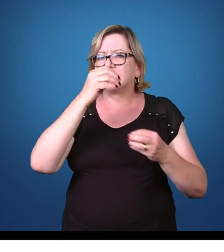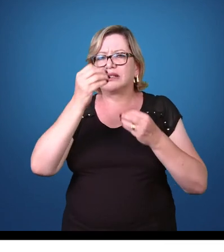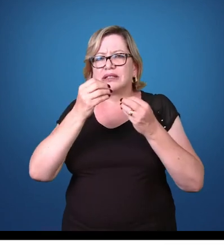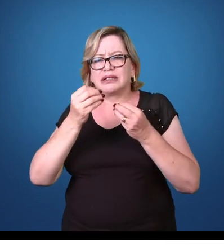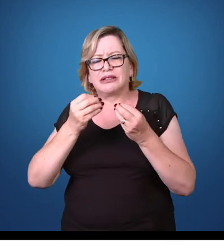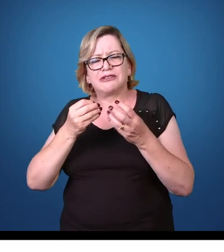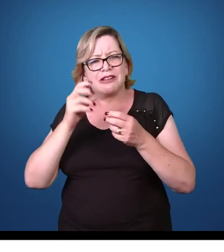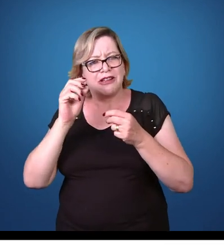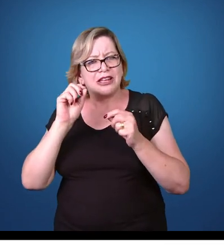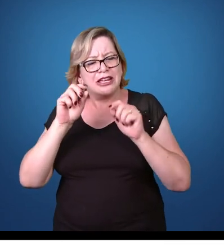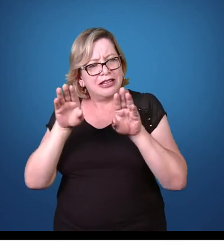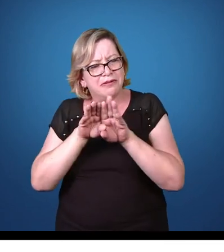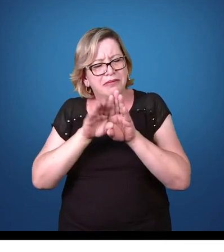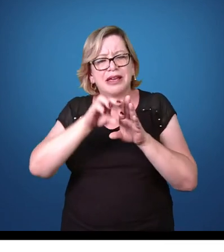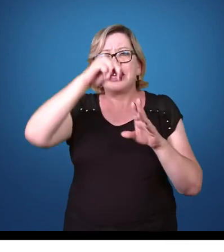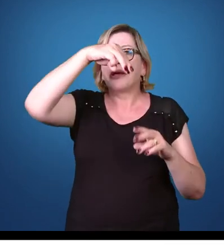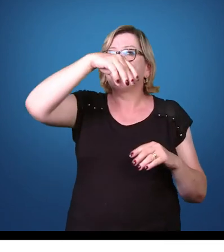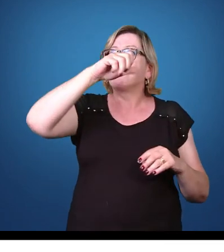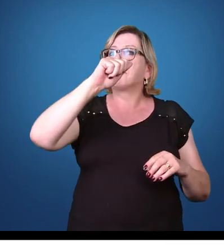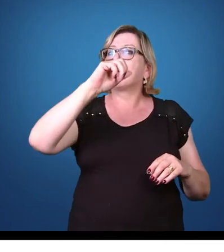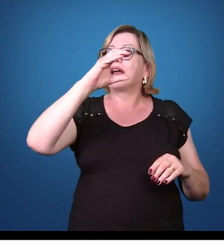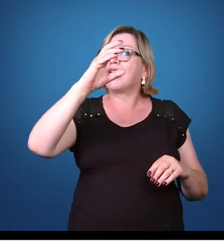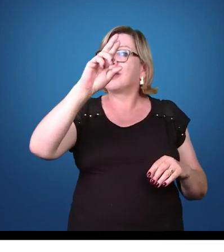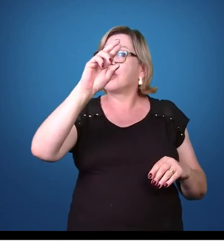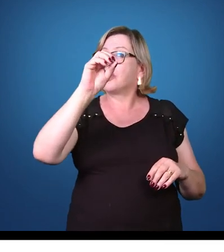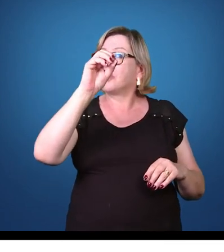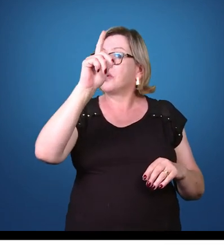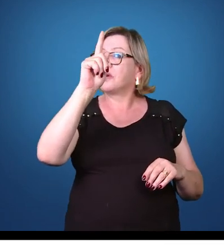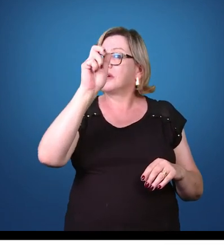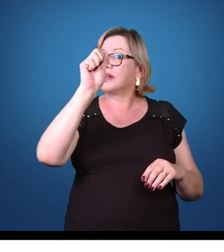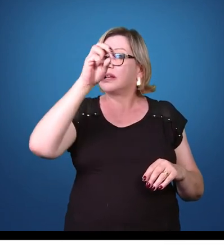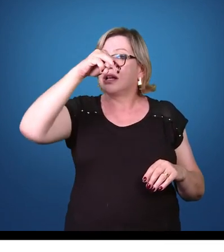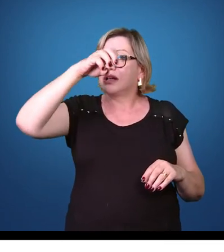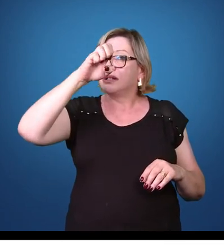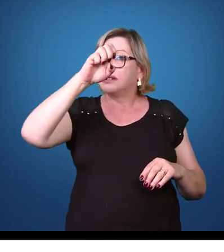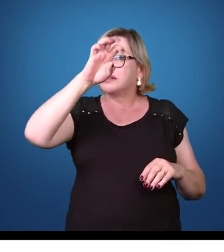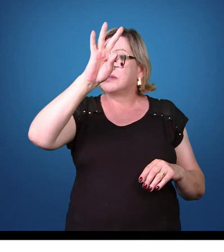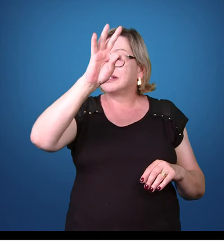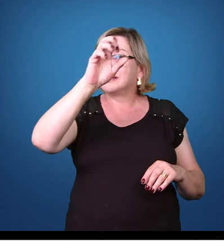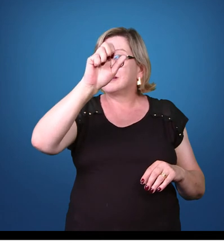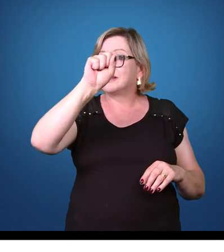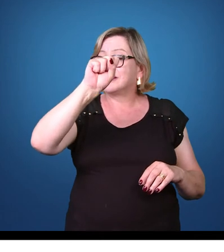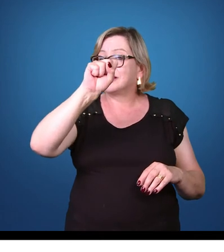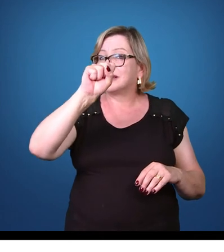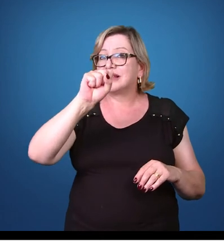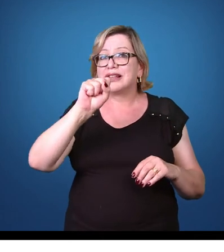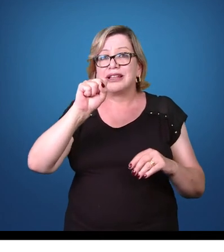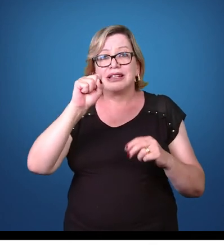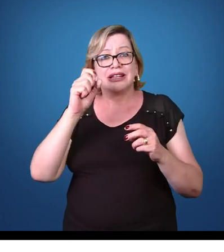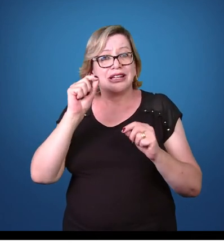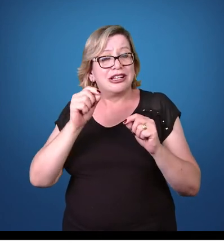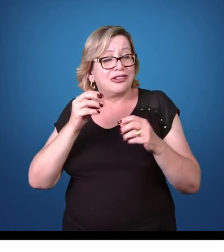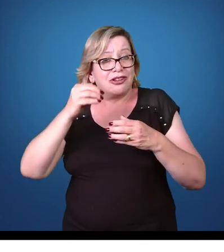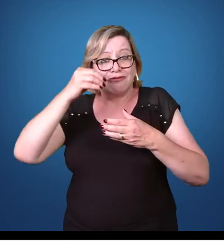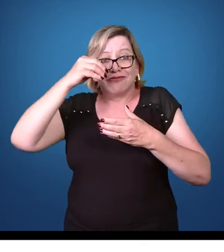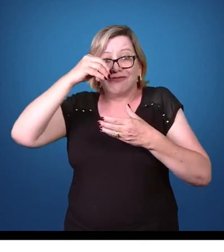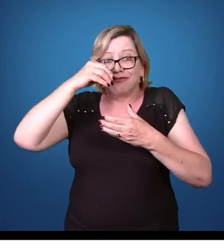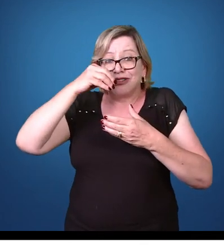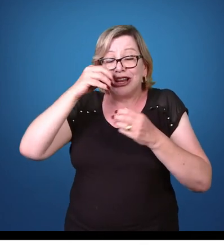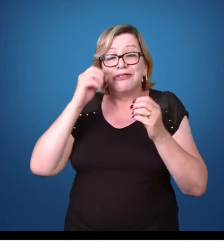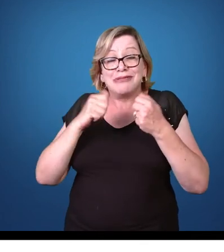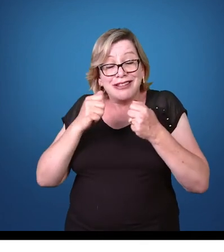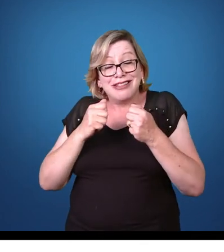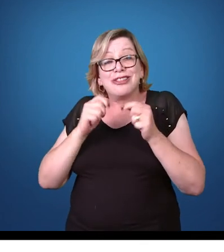Esses micro e macro gametas, eles só vão continuar o seu ciclo de vida dentro do mosquito